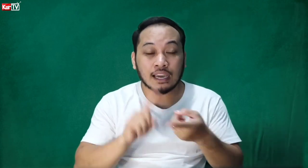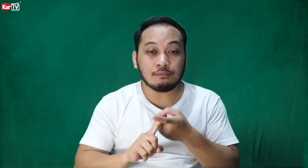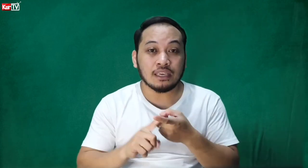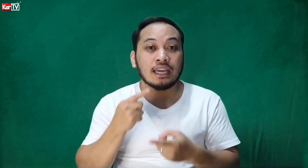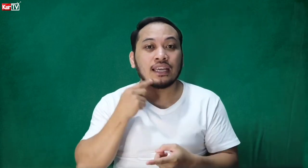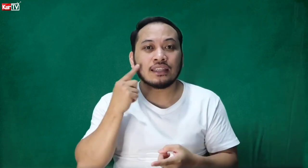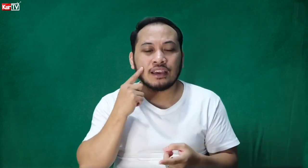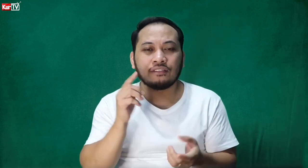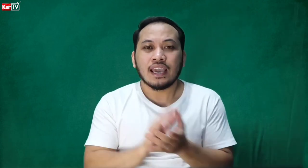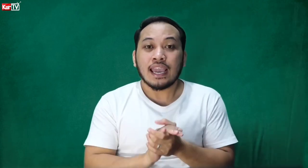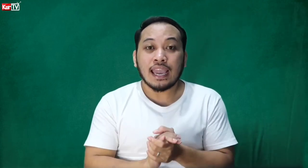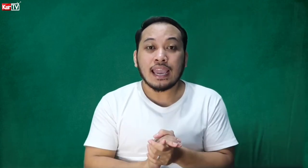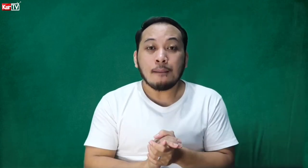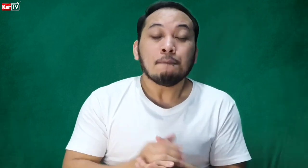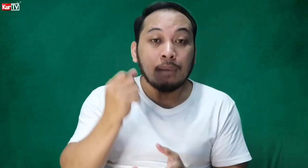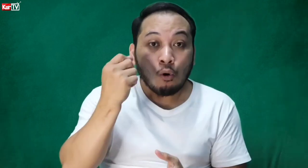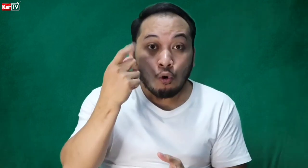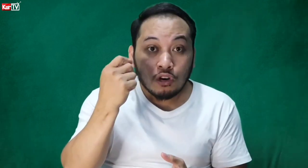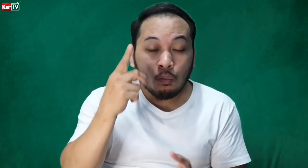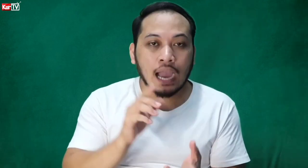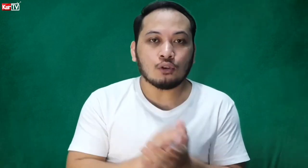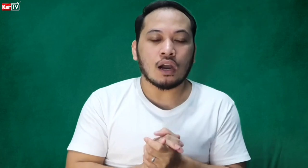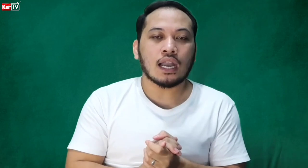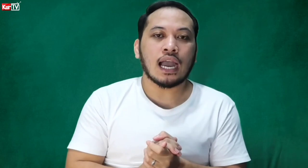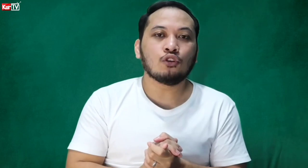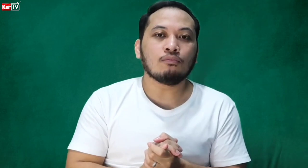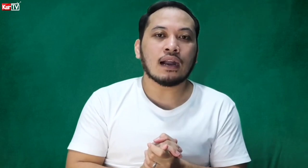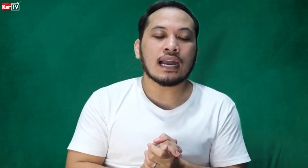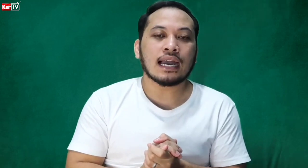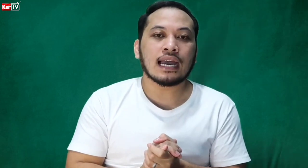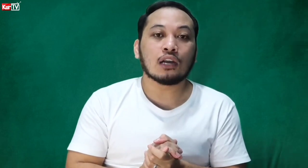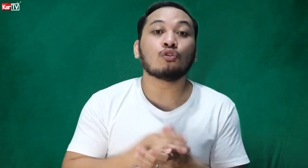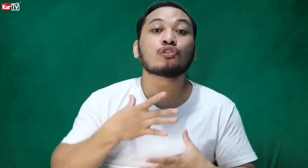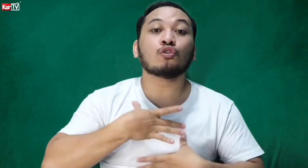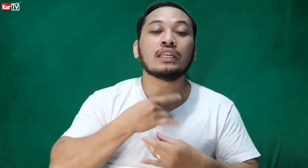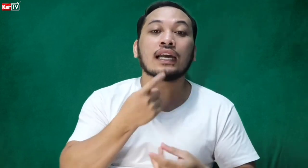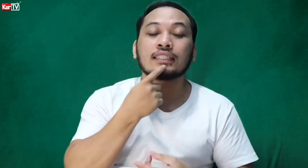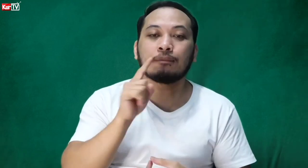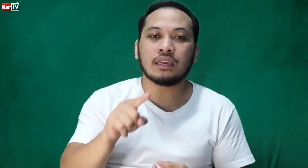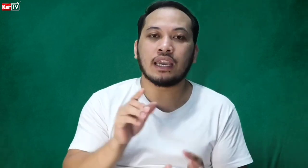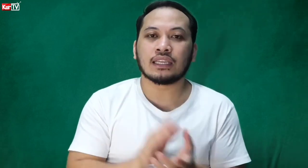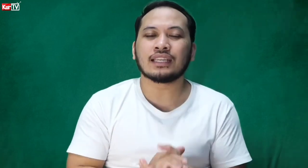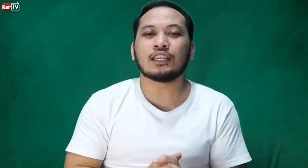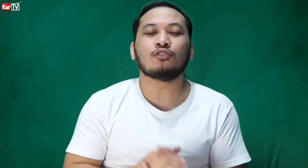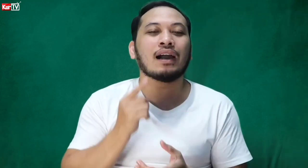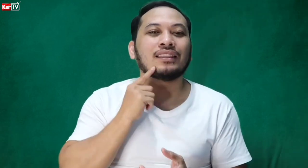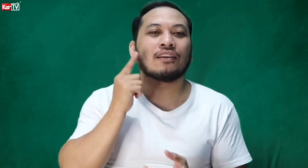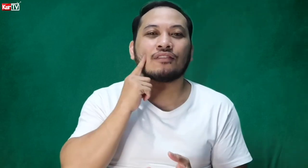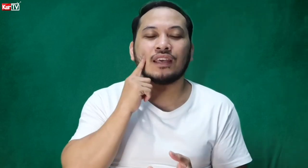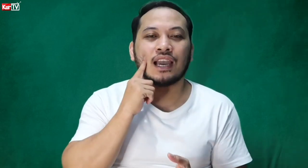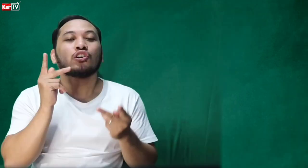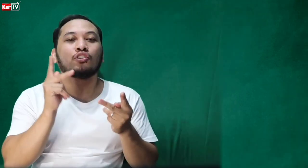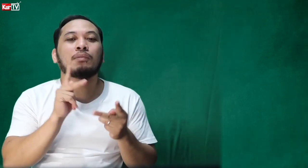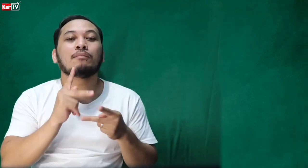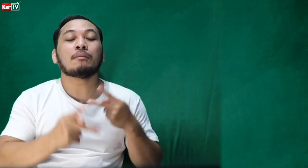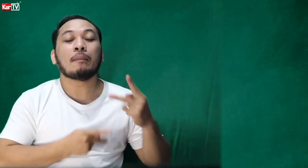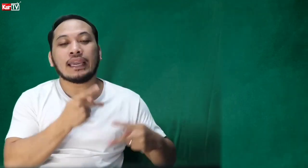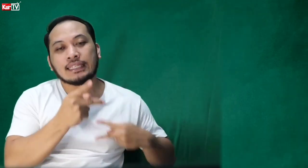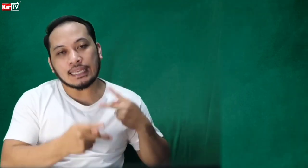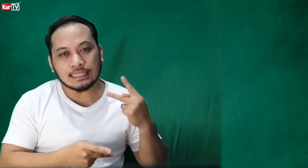kaibigan na deaf, eh makuunawaan nyo agad yung mga gusto nilang sabihin. Kasi yung mga deaf na yan, sobrang mababait yan